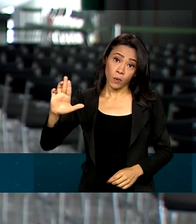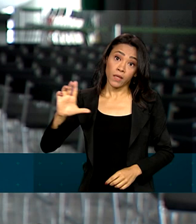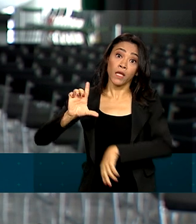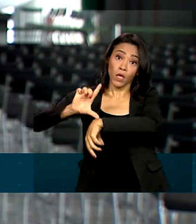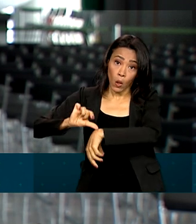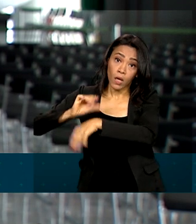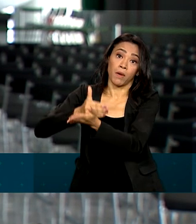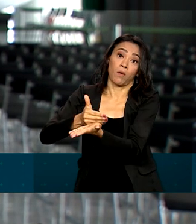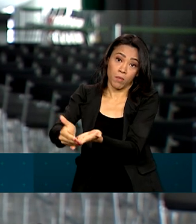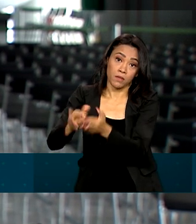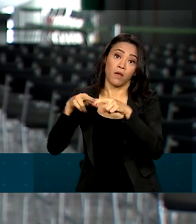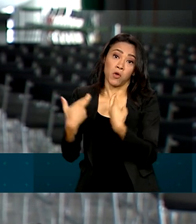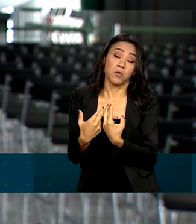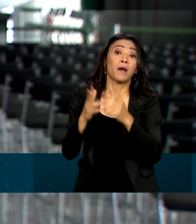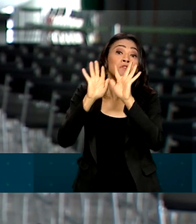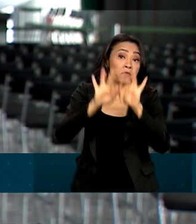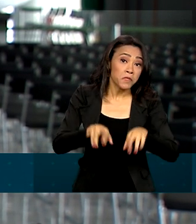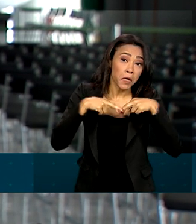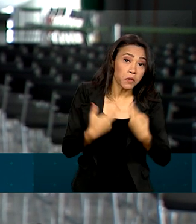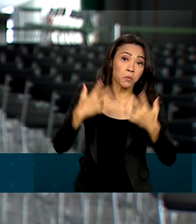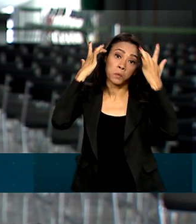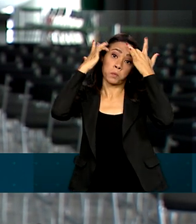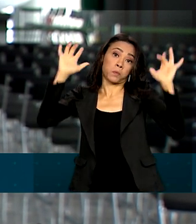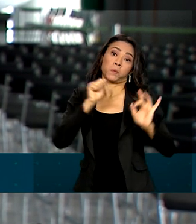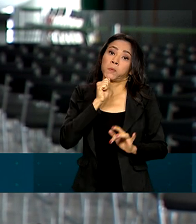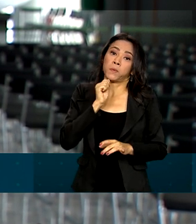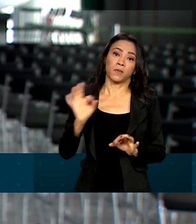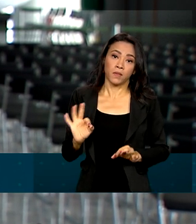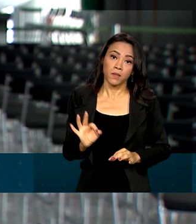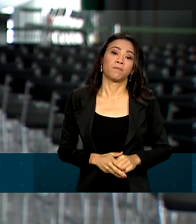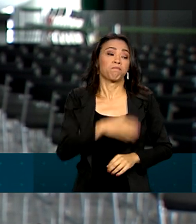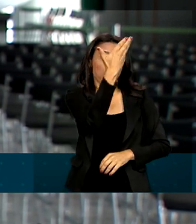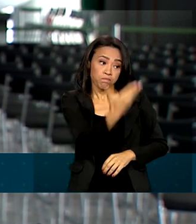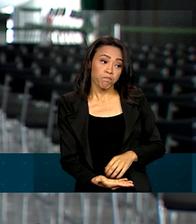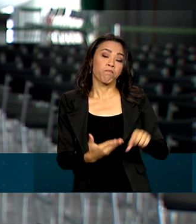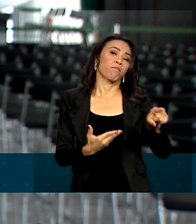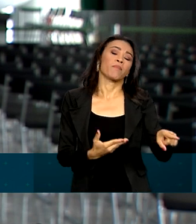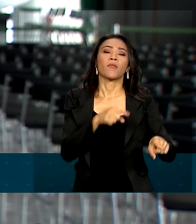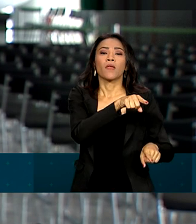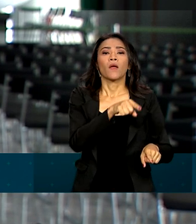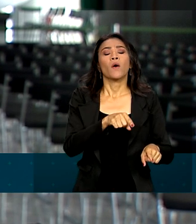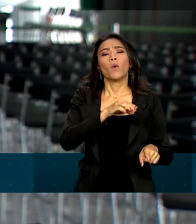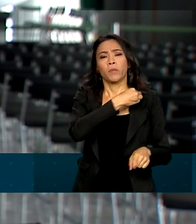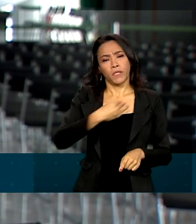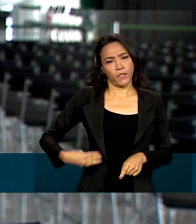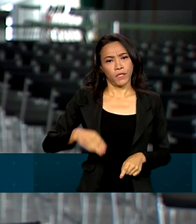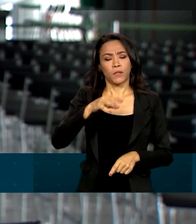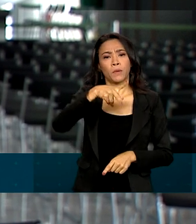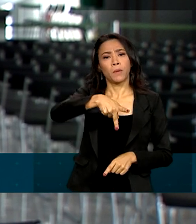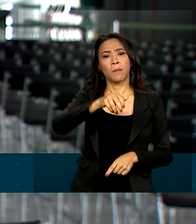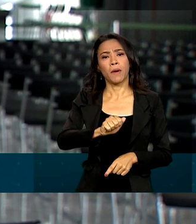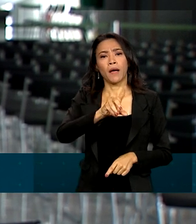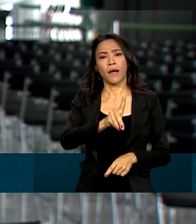mas não tem hora para acabar. O ministro das Relações Institucionais, Alexandre Padilha, disse que a reunião tem o objetivo